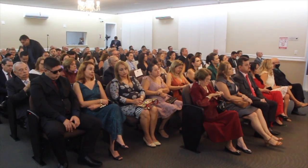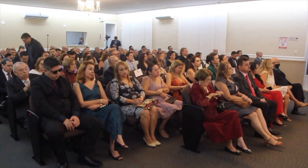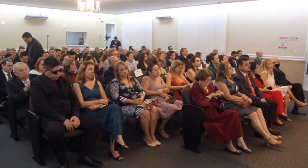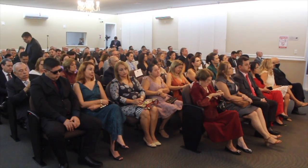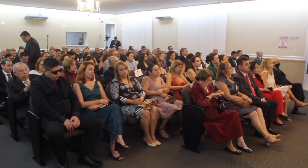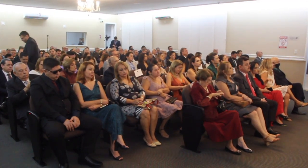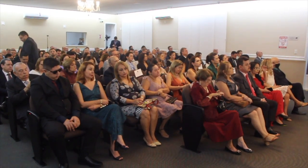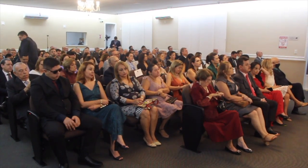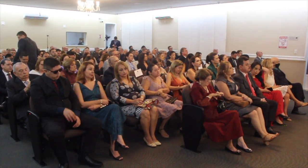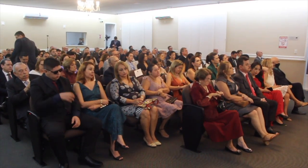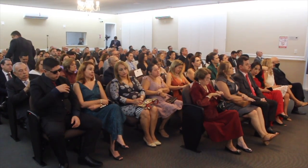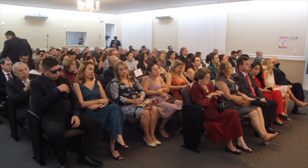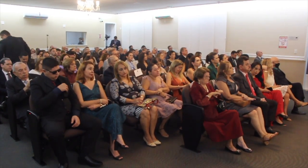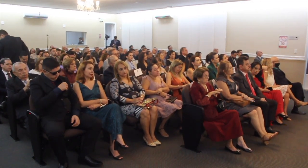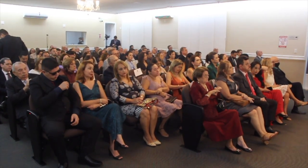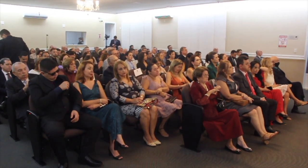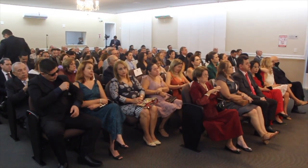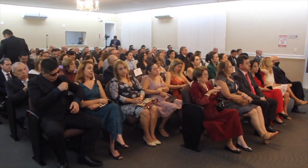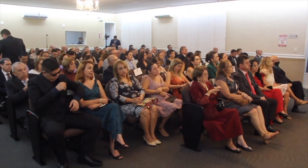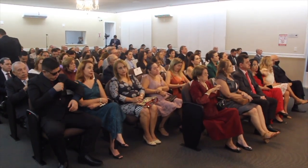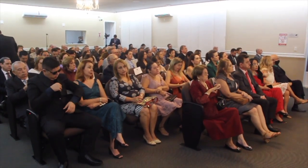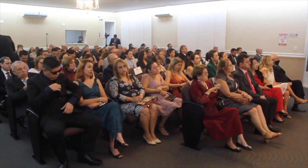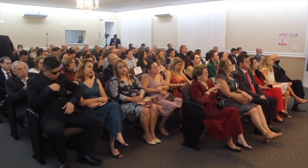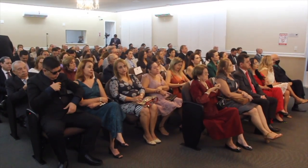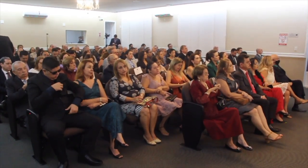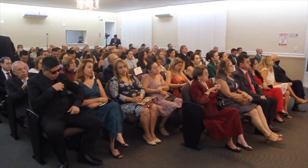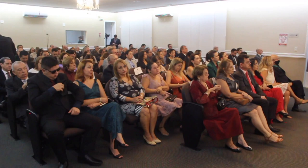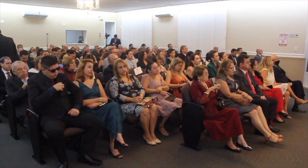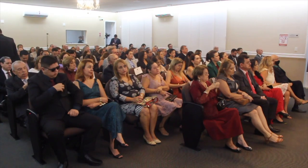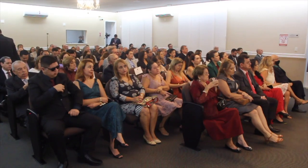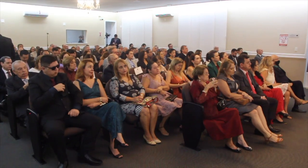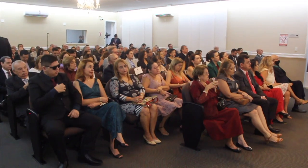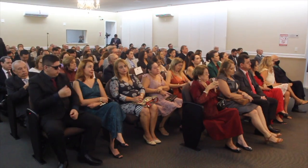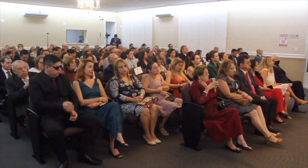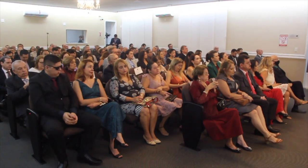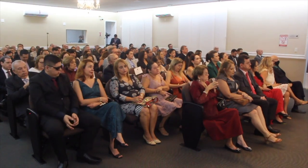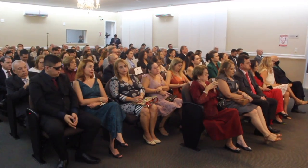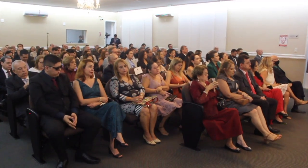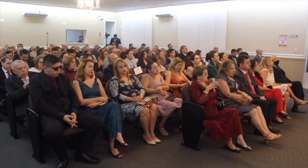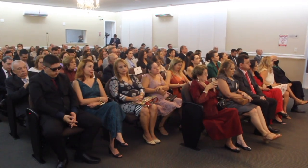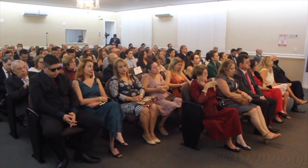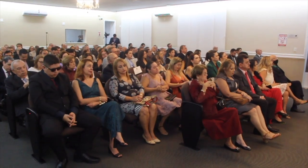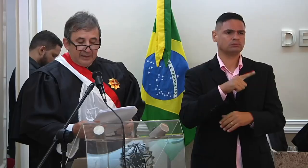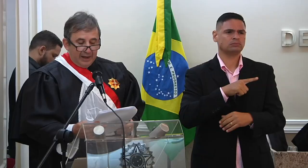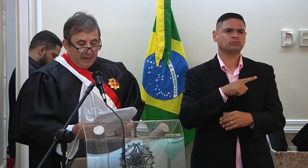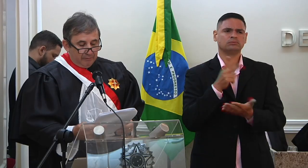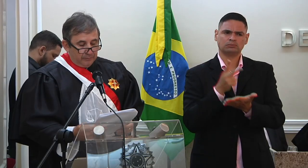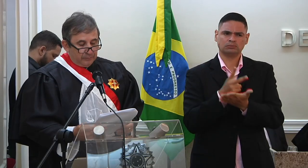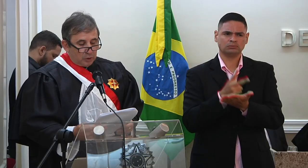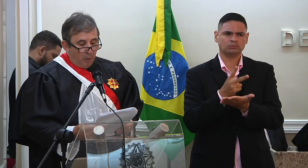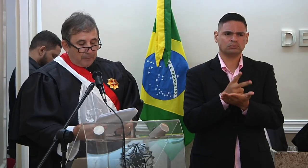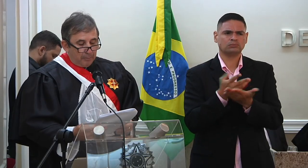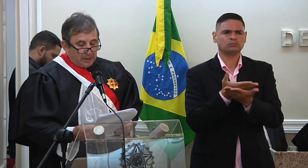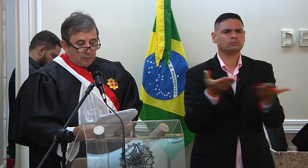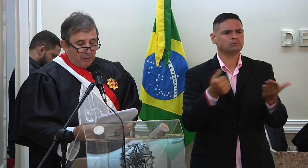notadamente na carreira de magistrado deste Tribunal Regional do Trabalho, imprimiu uma marca indelével de compromisso